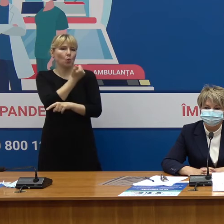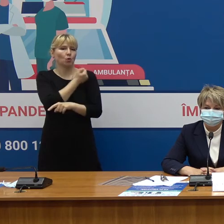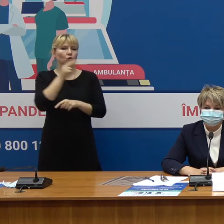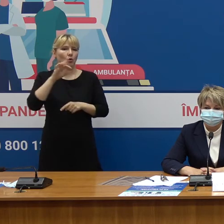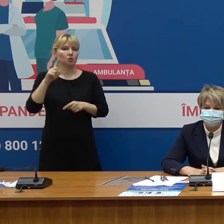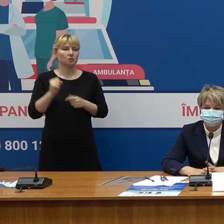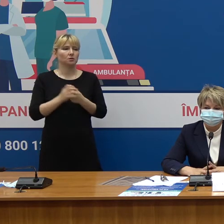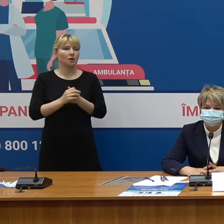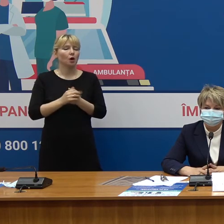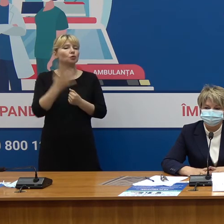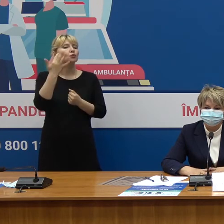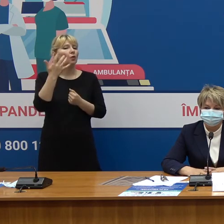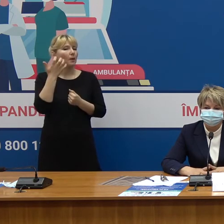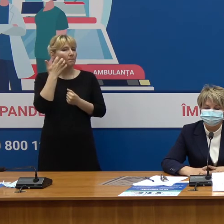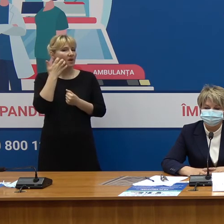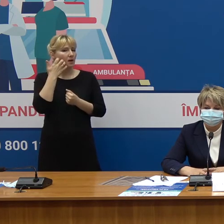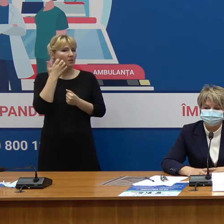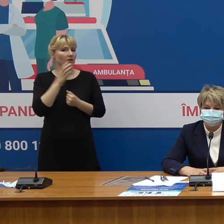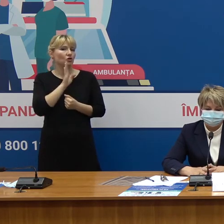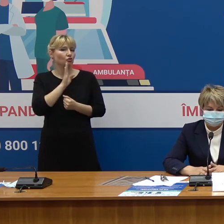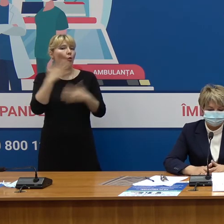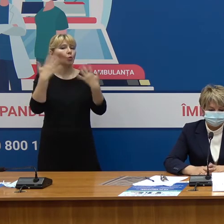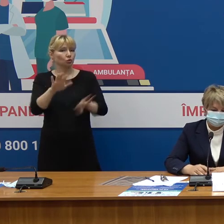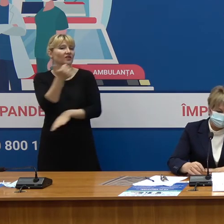Și câte femei însărcinate sunt vaccinuri?